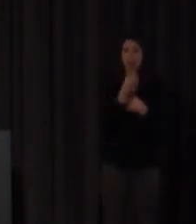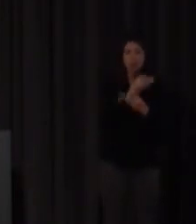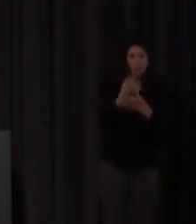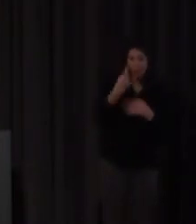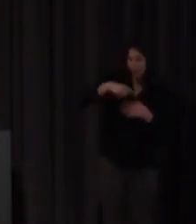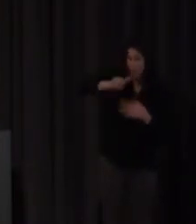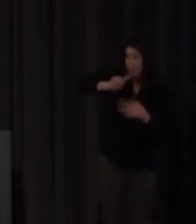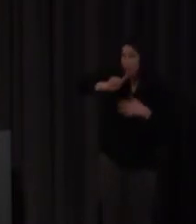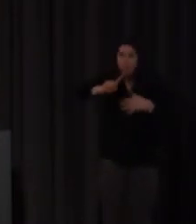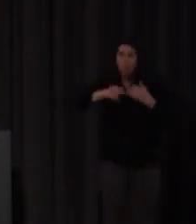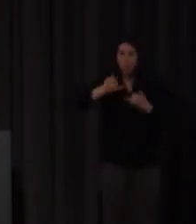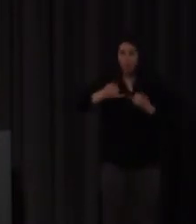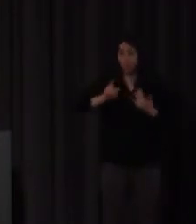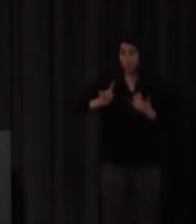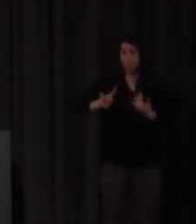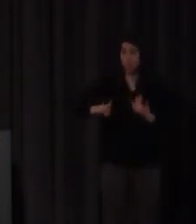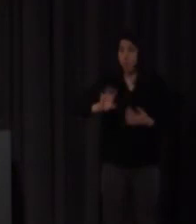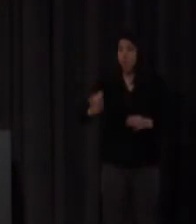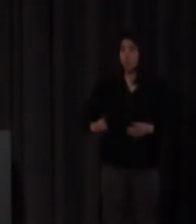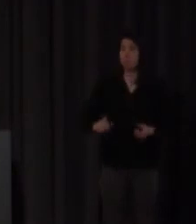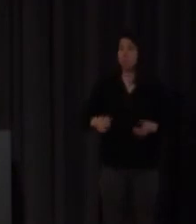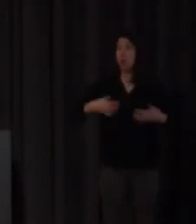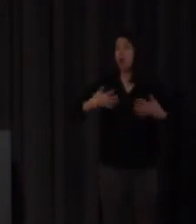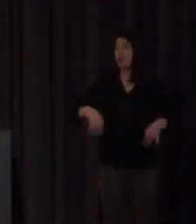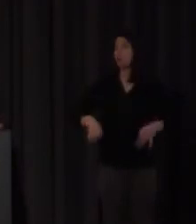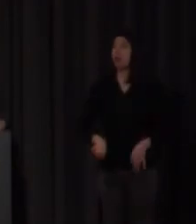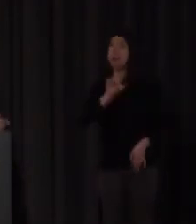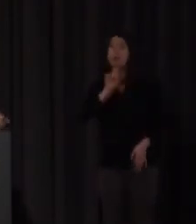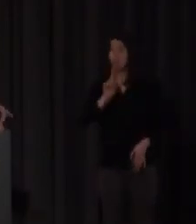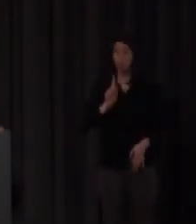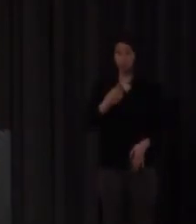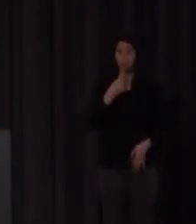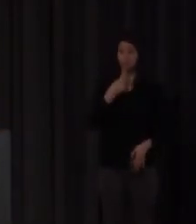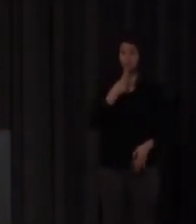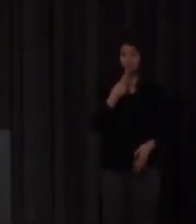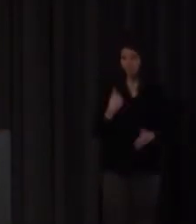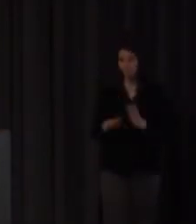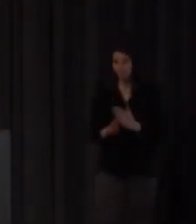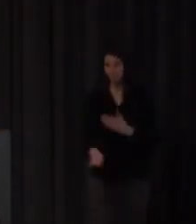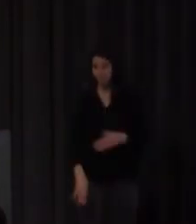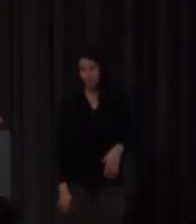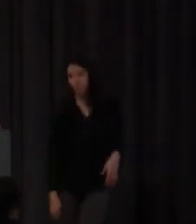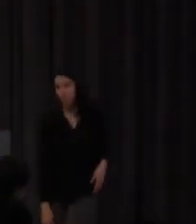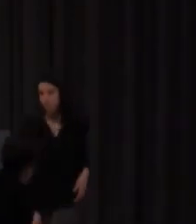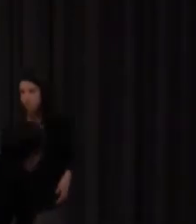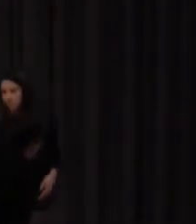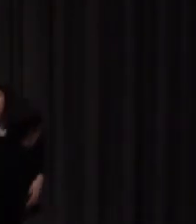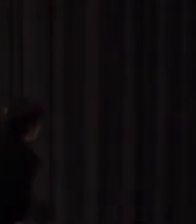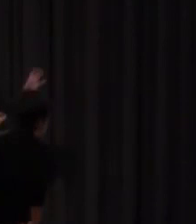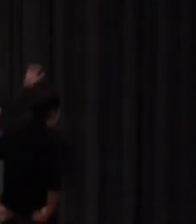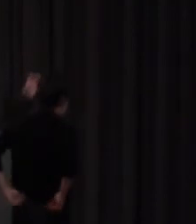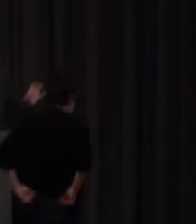hecho esto todos naturalmente han hecho esto ¿de acuerdo? con lo cual las orientaciones naturales también se aciertan más